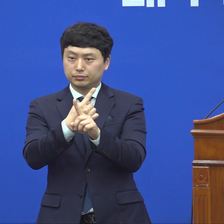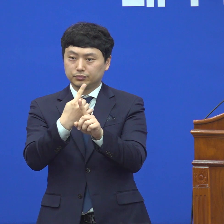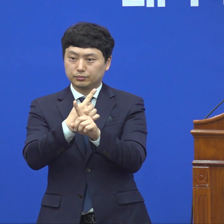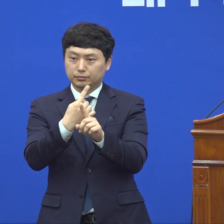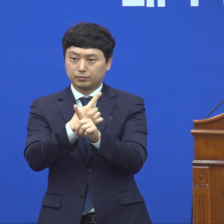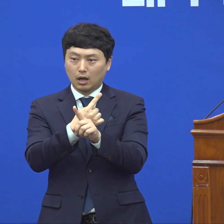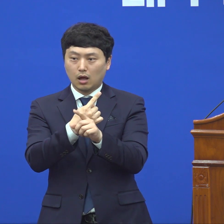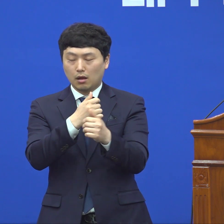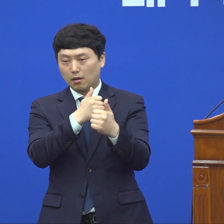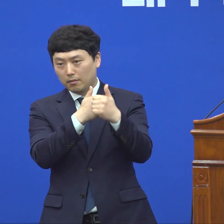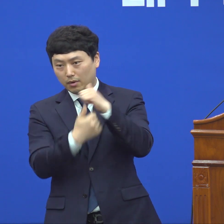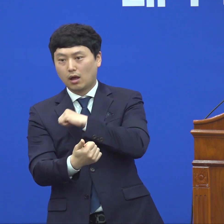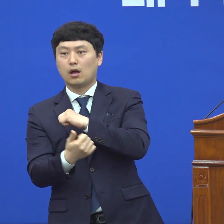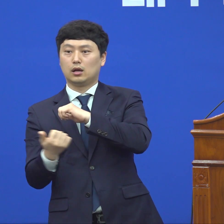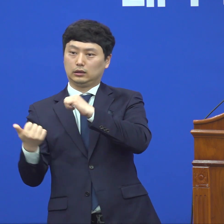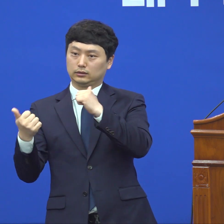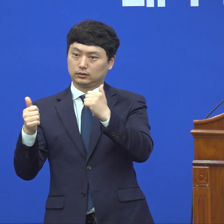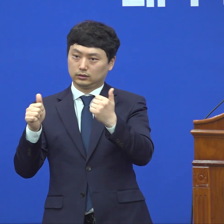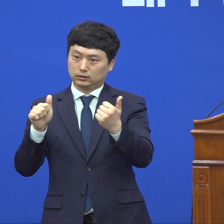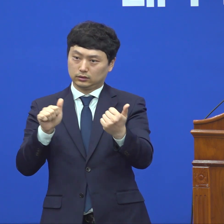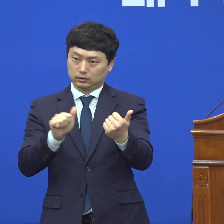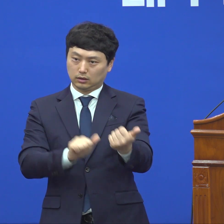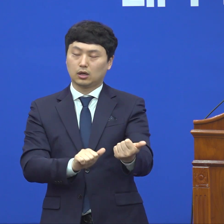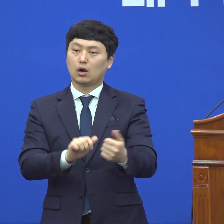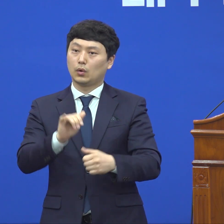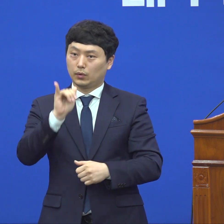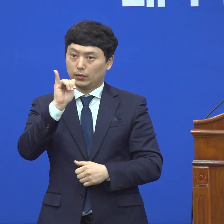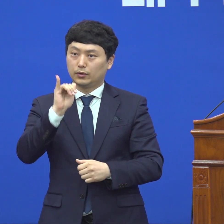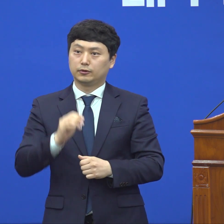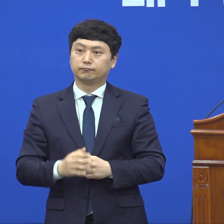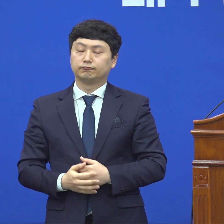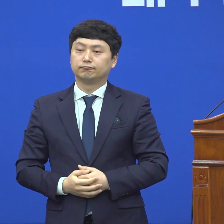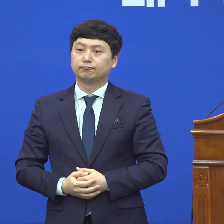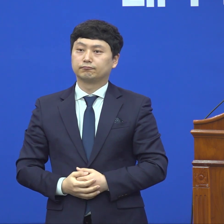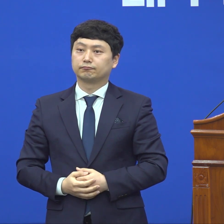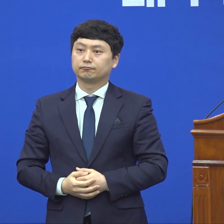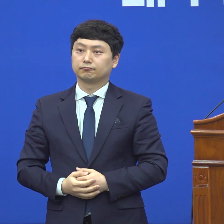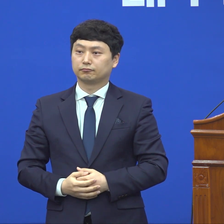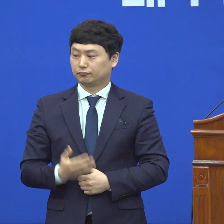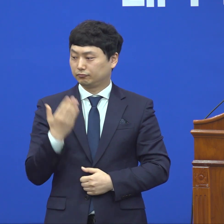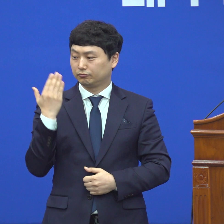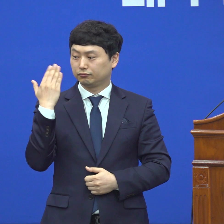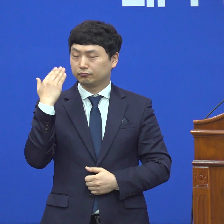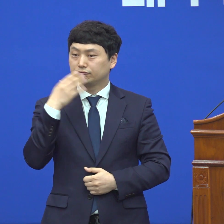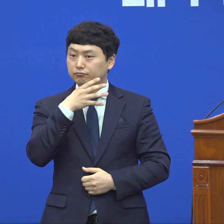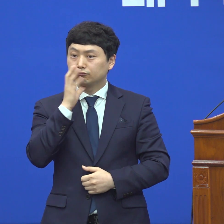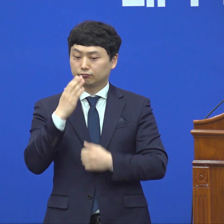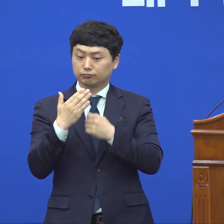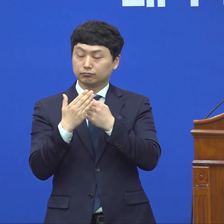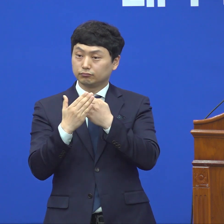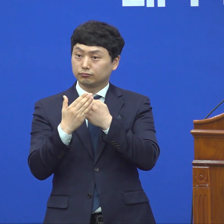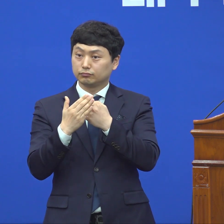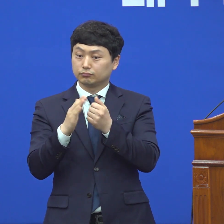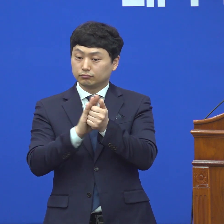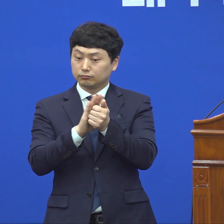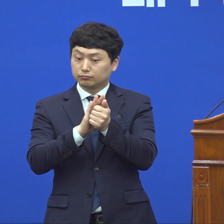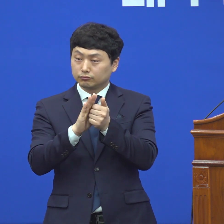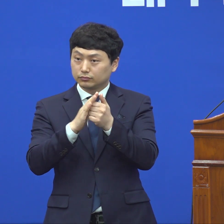못하시고 사망하시는 분들이 계신 것이 있고 또 최근에 요양병원과